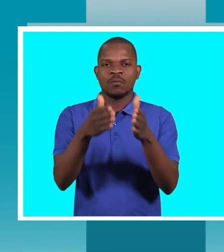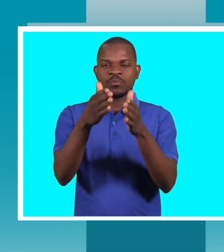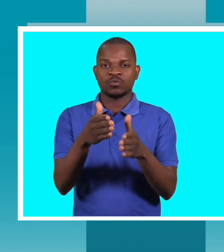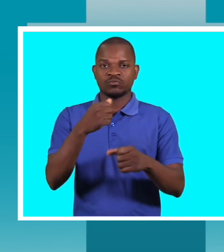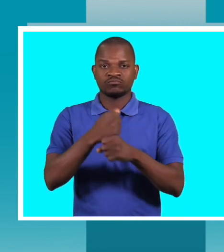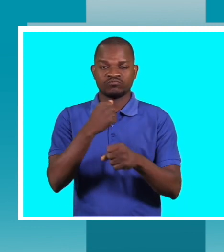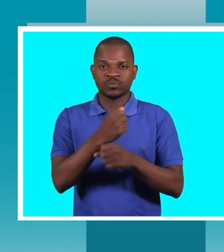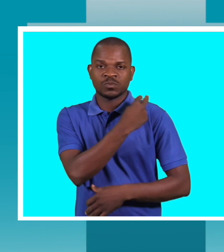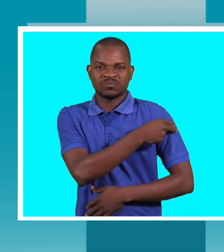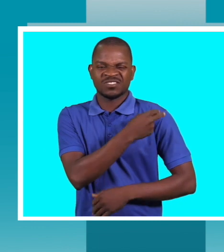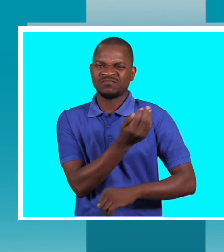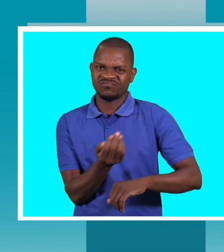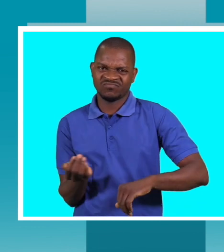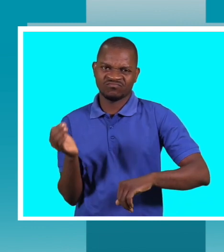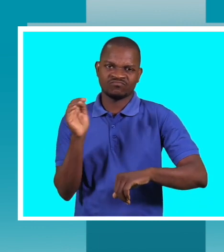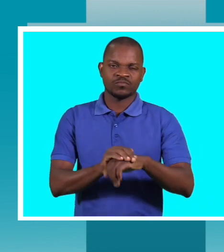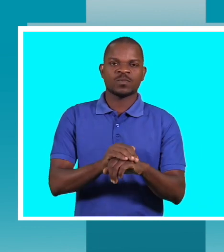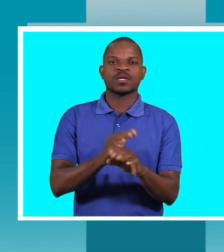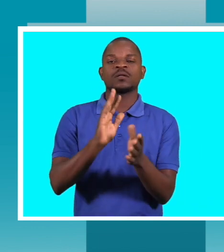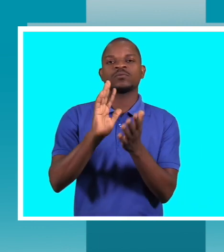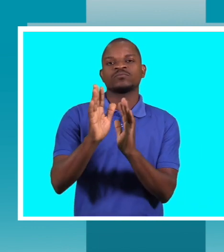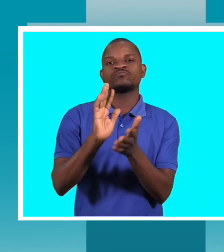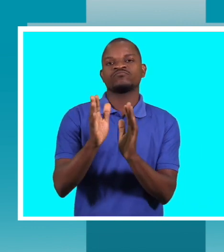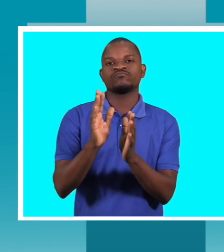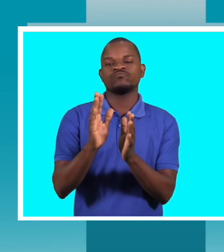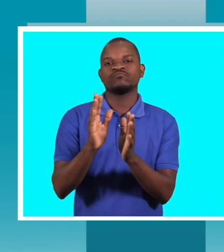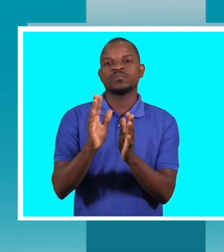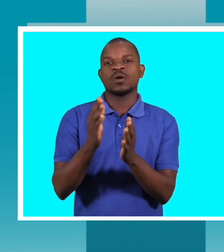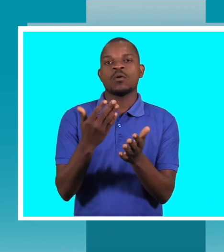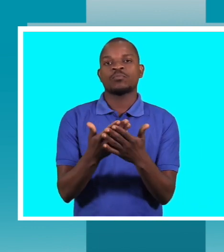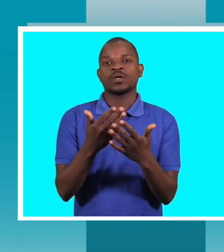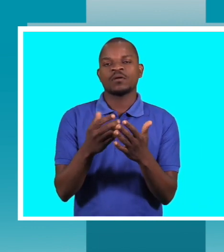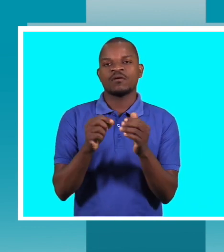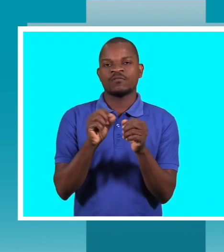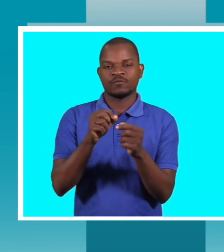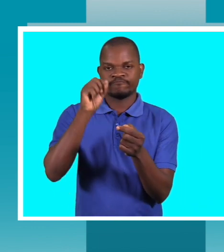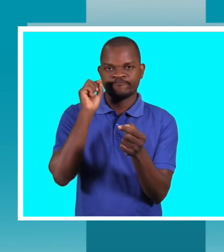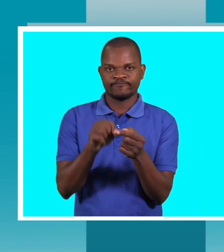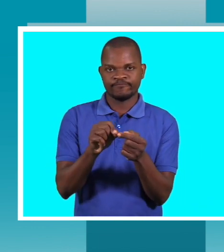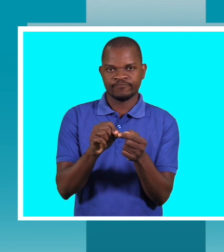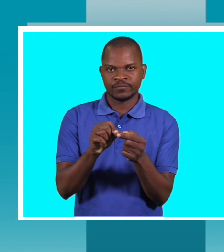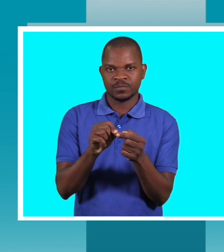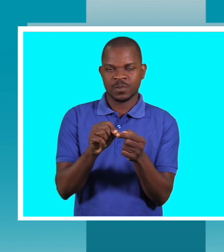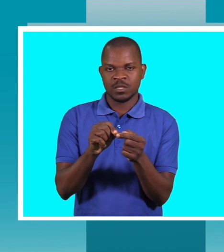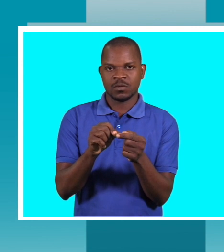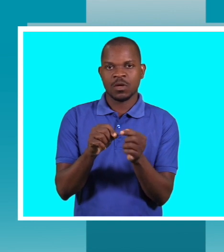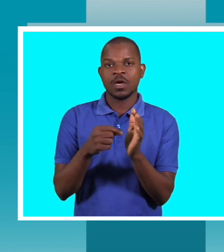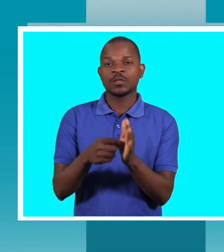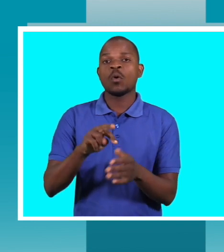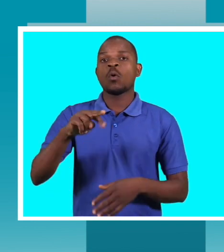abalizados em termos de línguas de sinais, ao longo, por exemplo, faz o teste para não existir a terceira pessoa a saber do